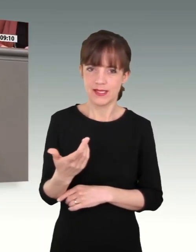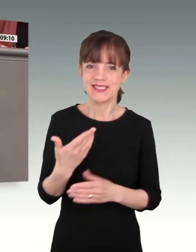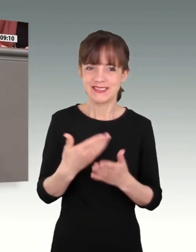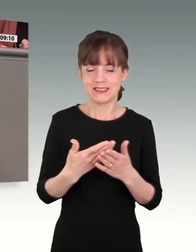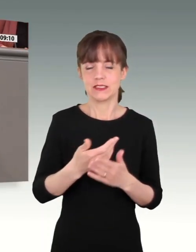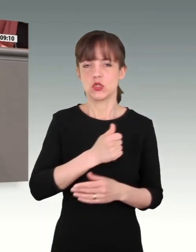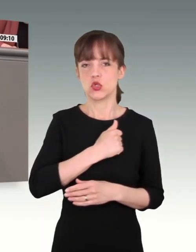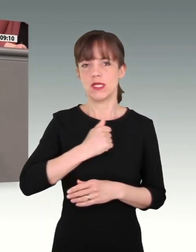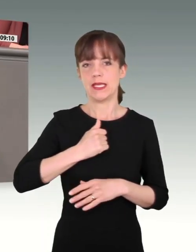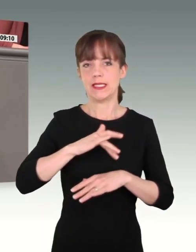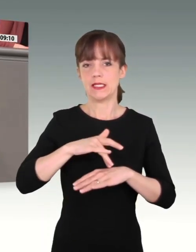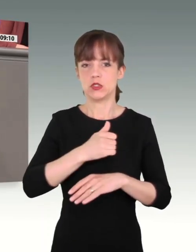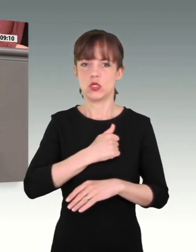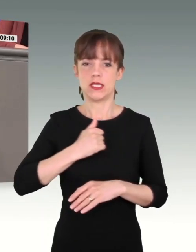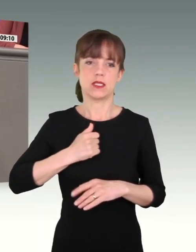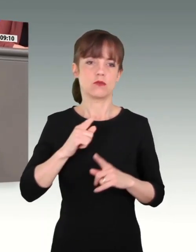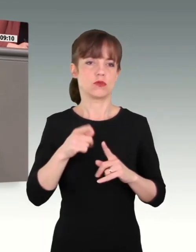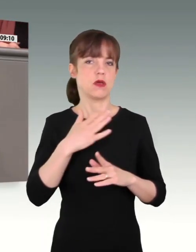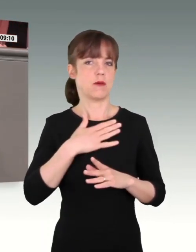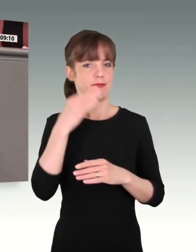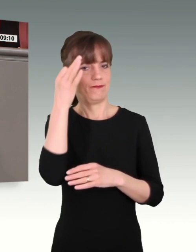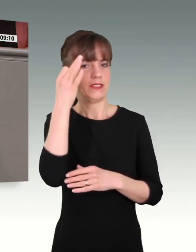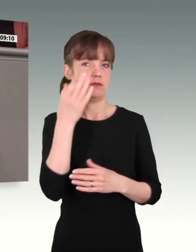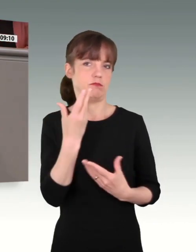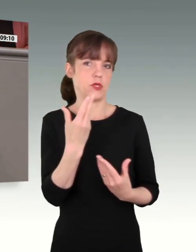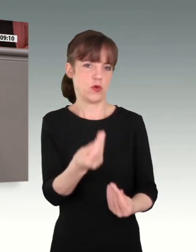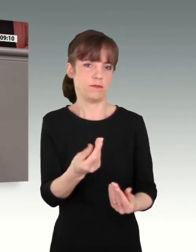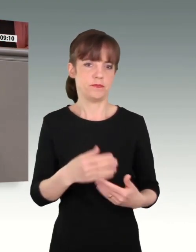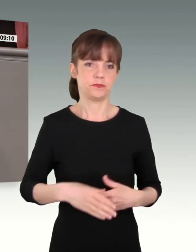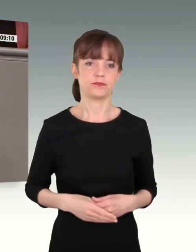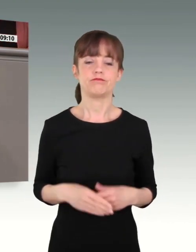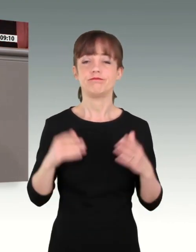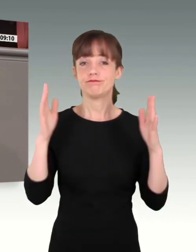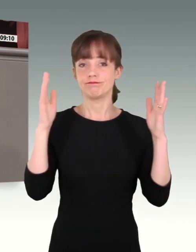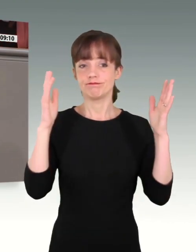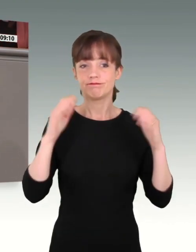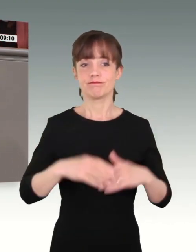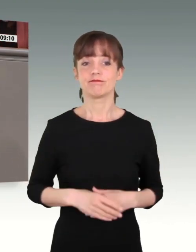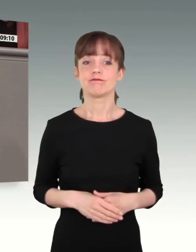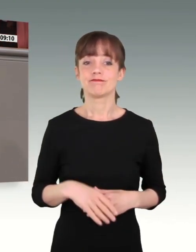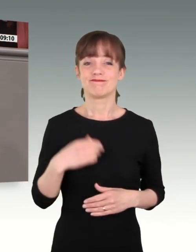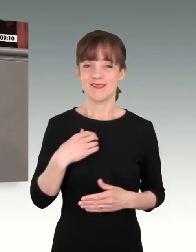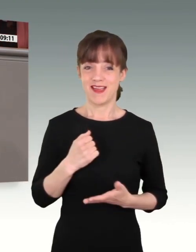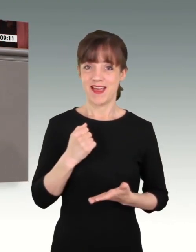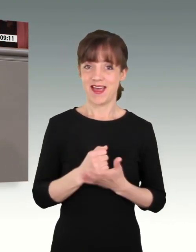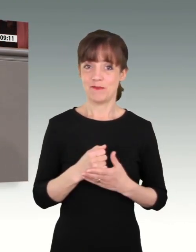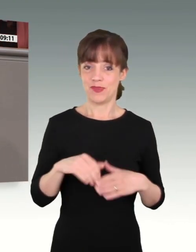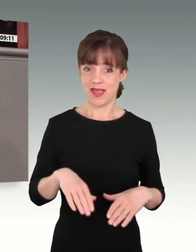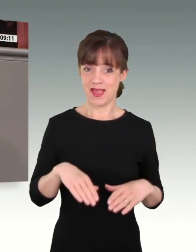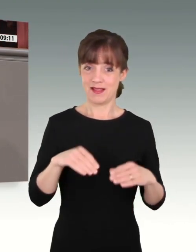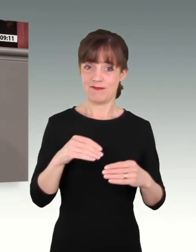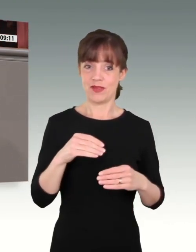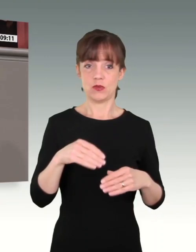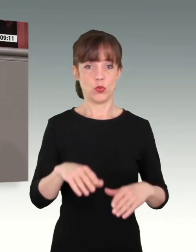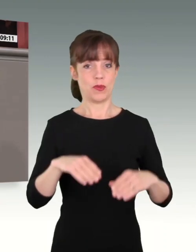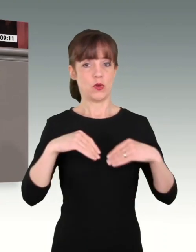Gefahr in unserer Gesellschaft und deswegen auch ein Thema in der Bundeswehr. Es gibt mehr Fälle von Rechtsextremismus. Ich will Ihnen aber ganz deutlich sagen,